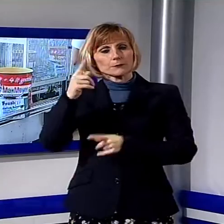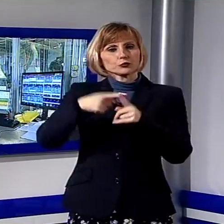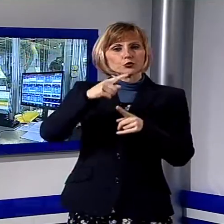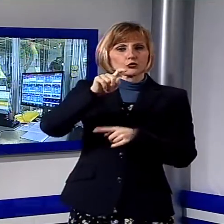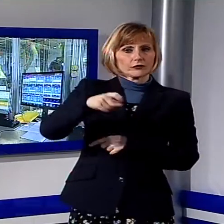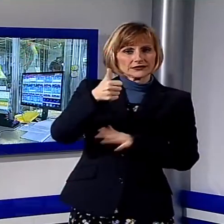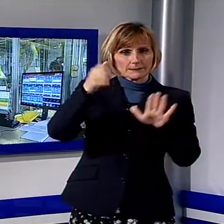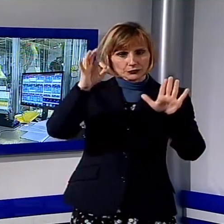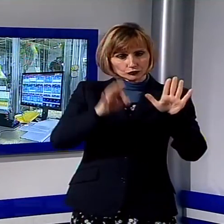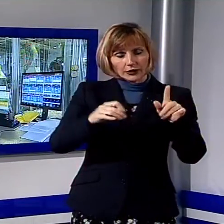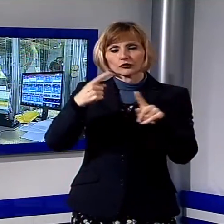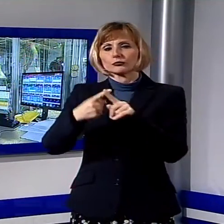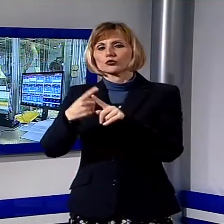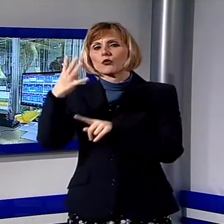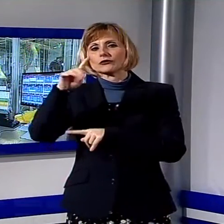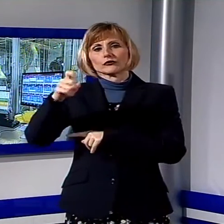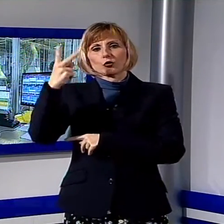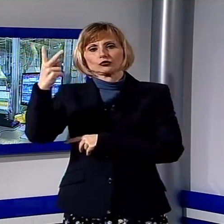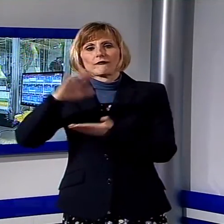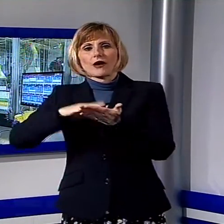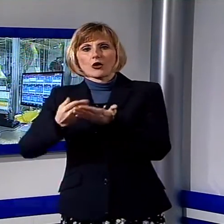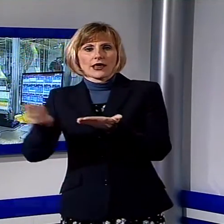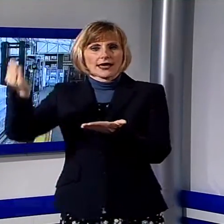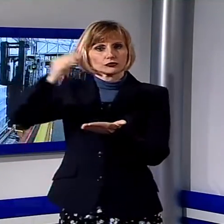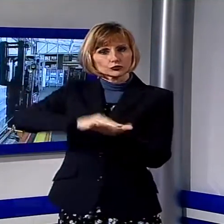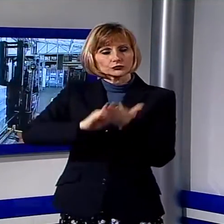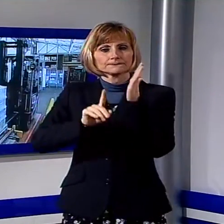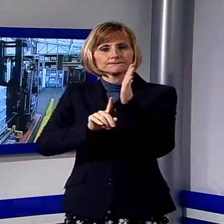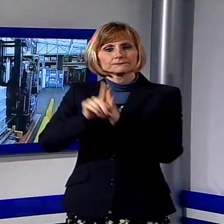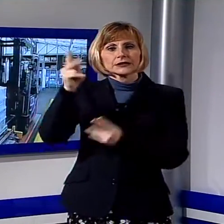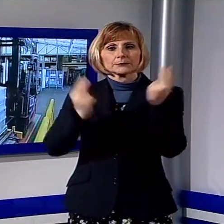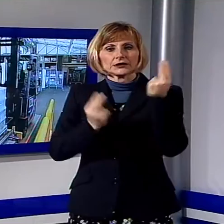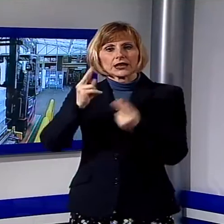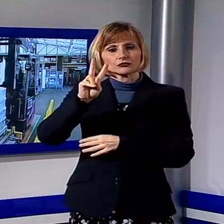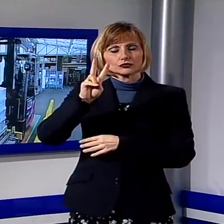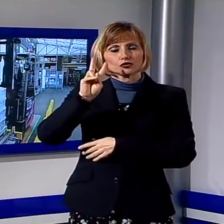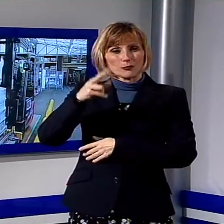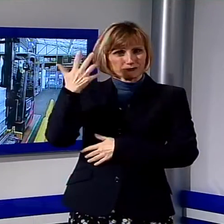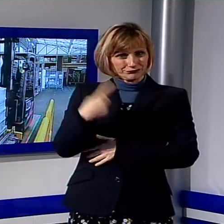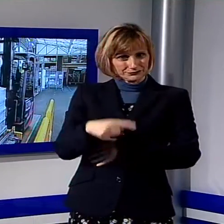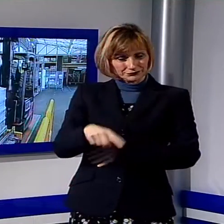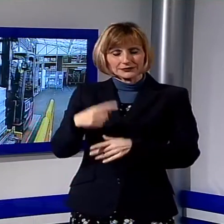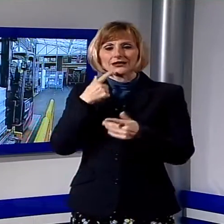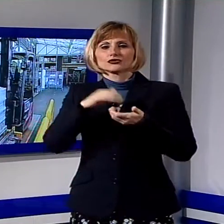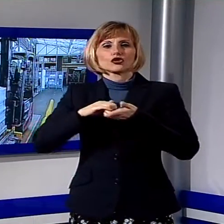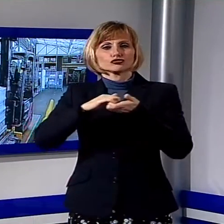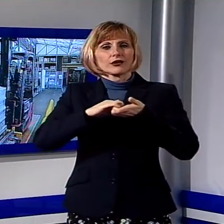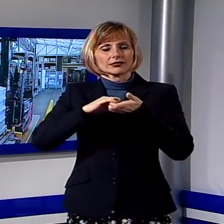,2% del valore aggiunto sono i risultati dei bilanci 2014 delle società di capitali manifatturiere